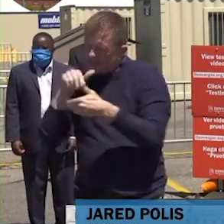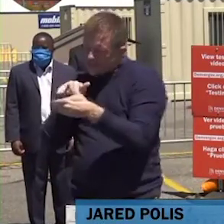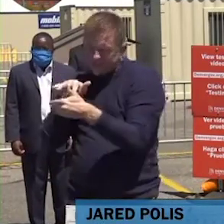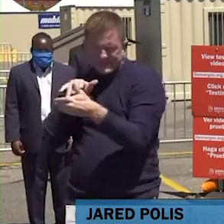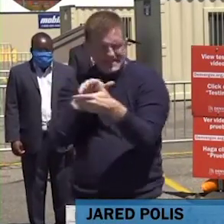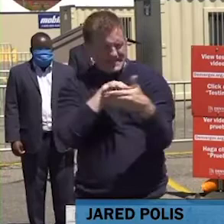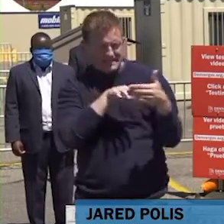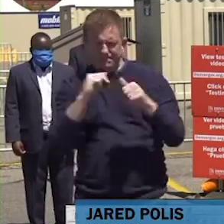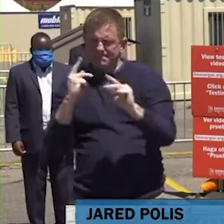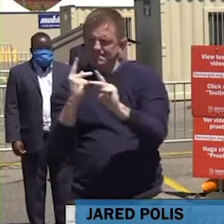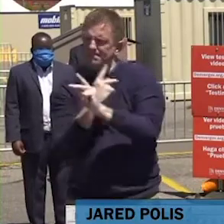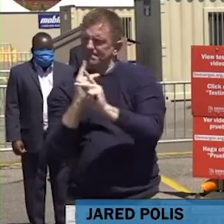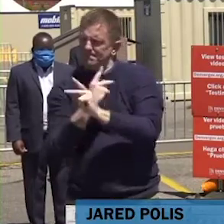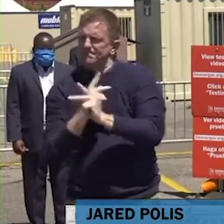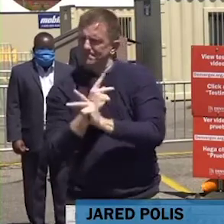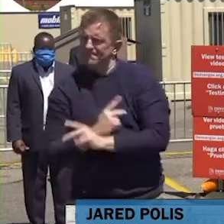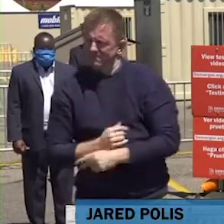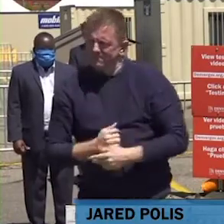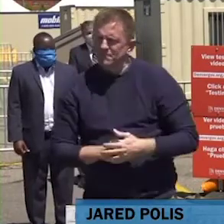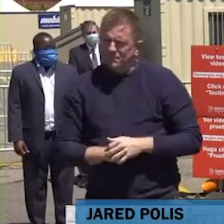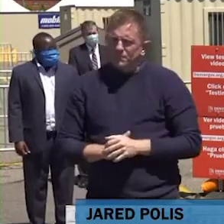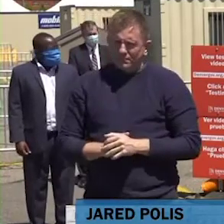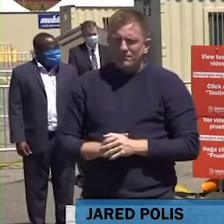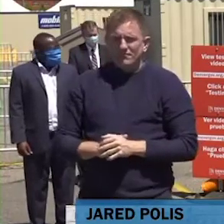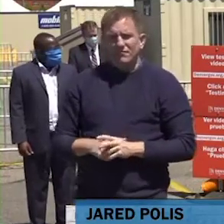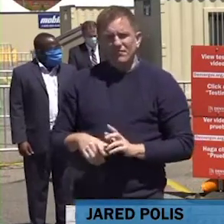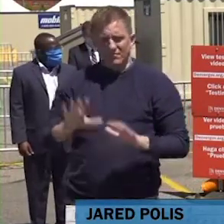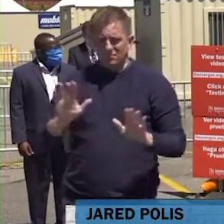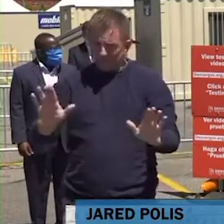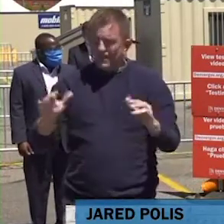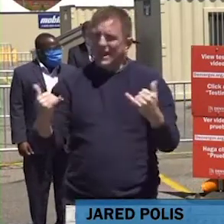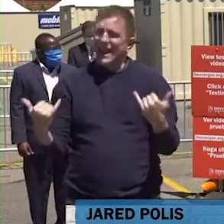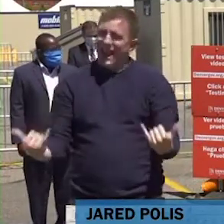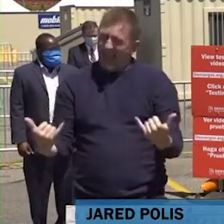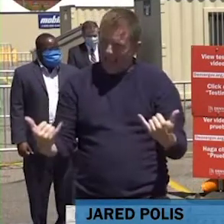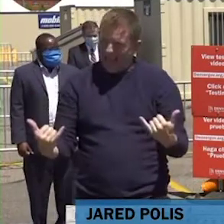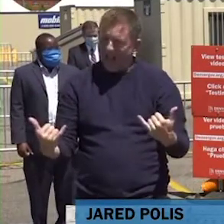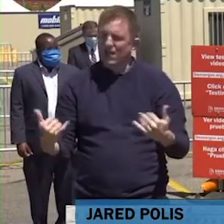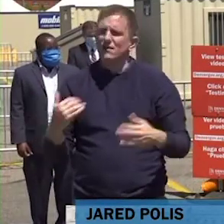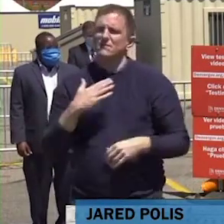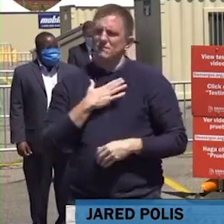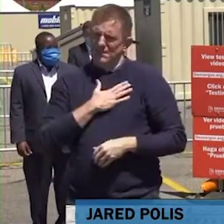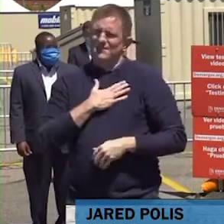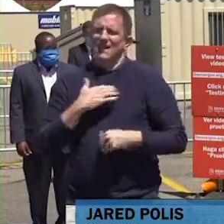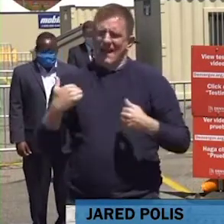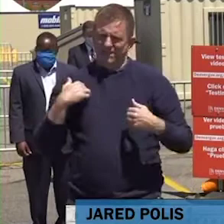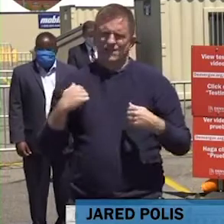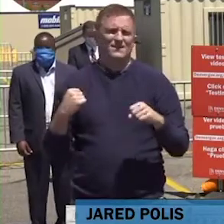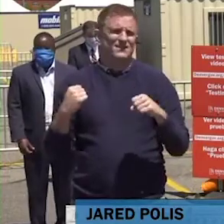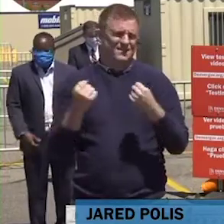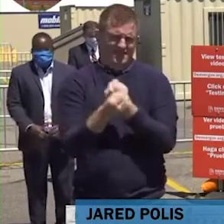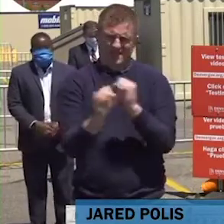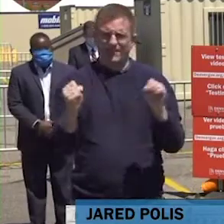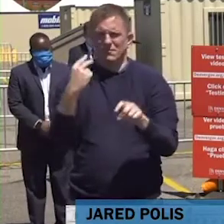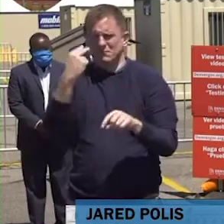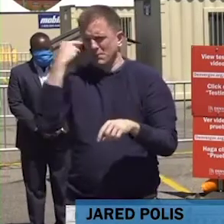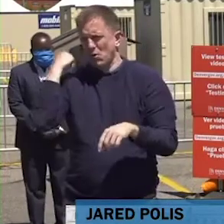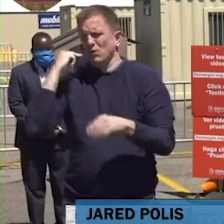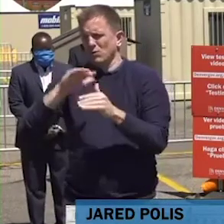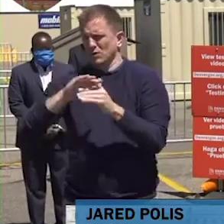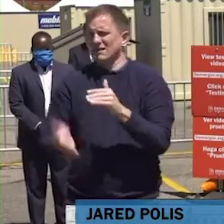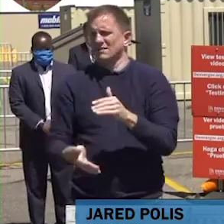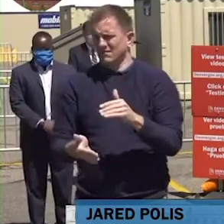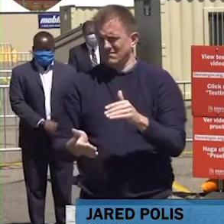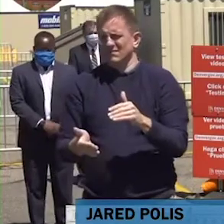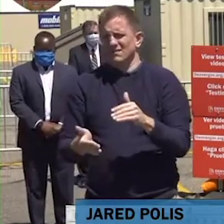festivo, por supuesto, por lo que es honrar a esas personas quienes dieron su vida al servicio de nuestra nación. Y al